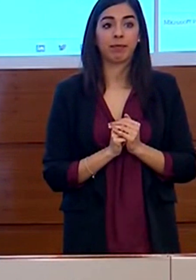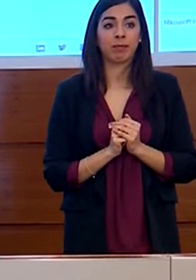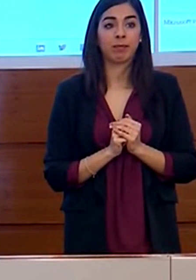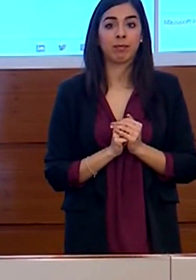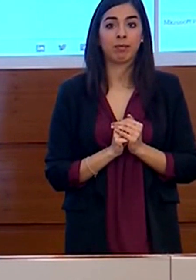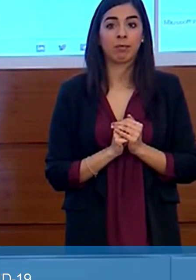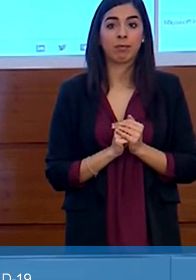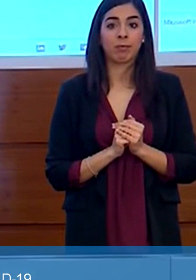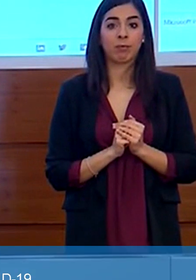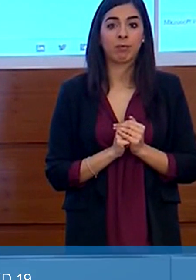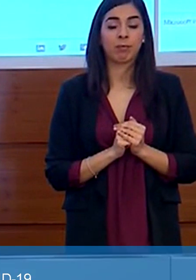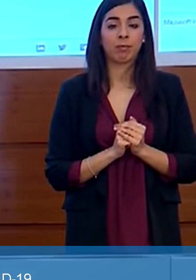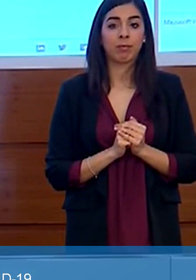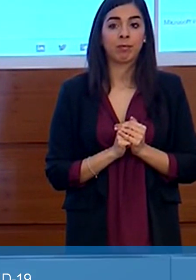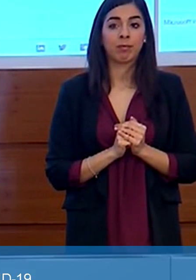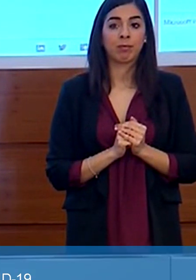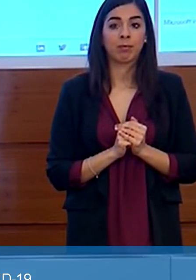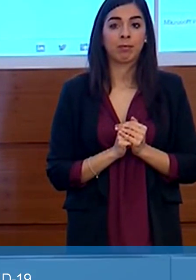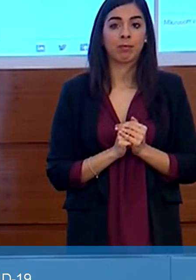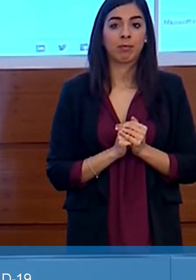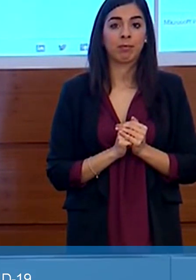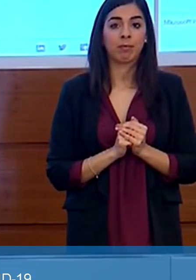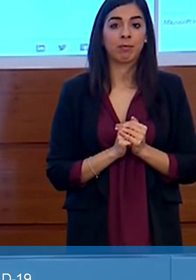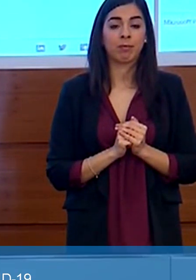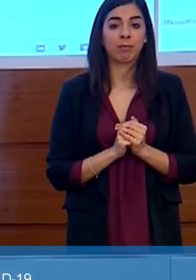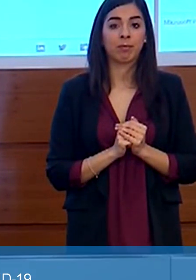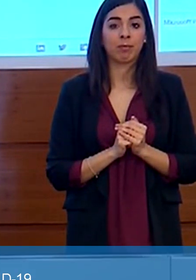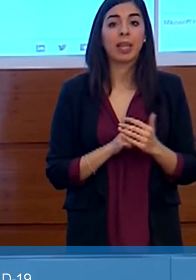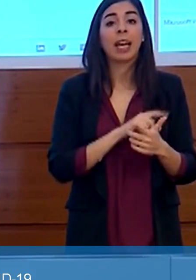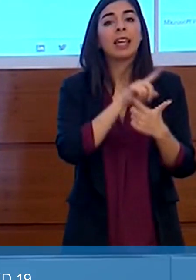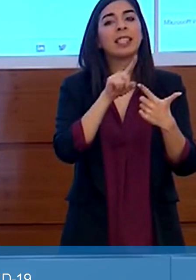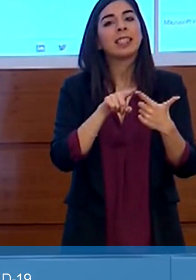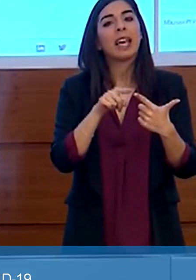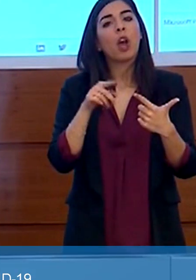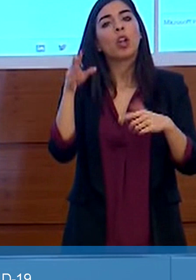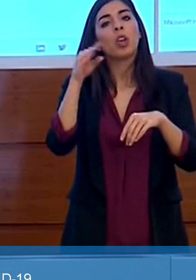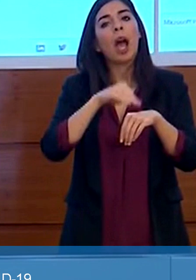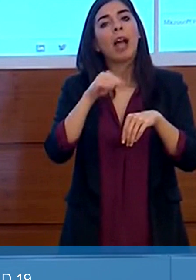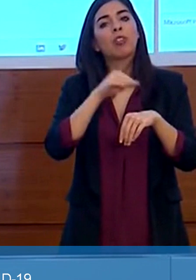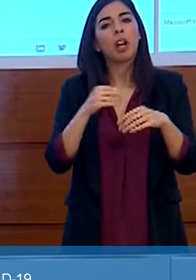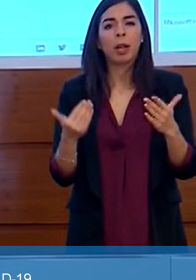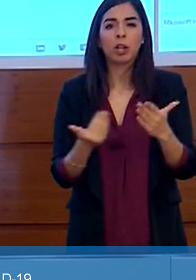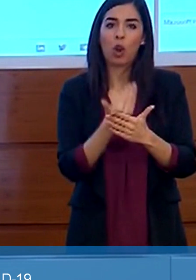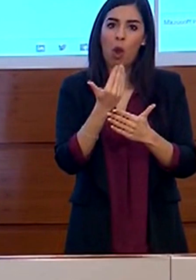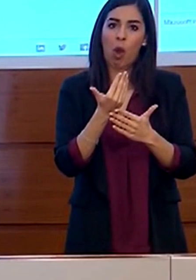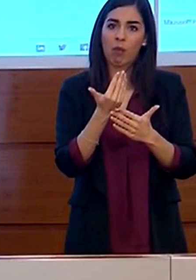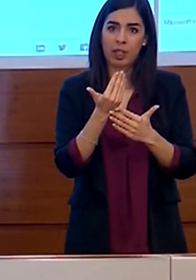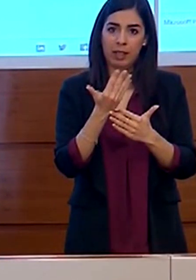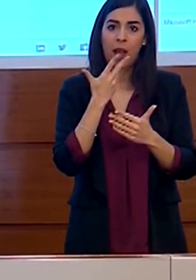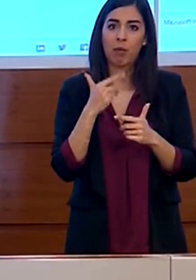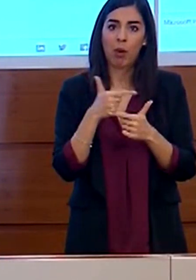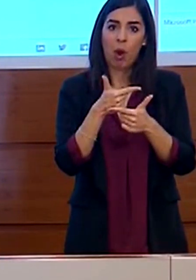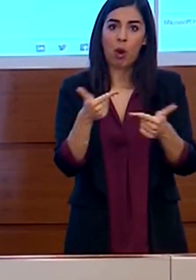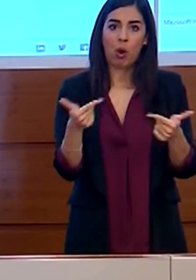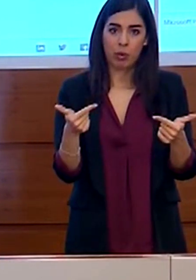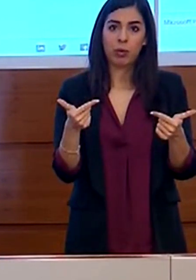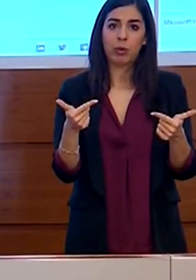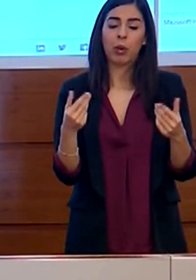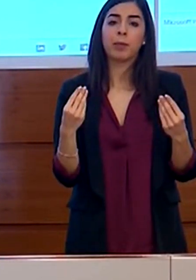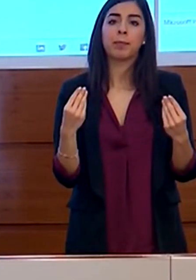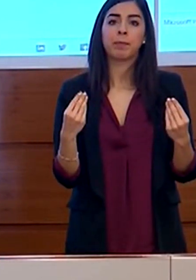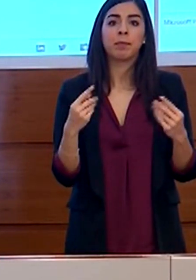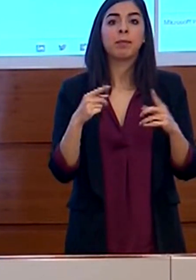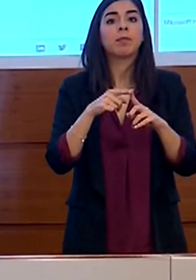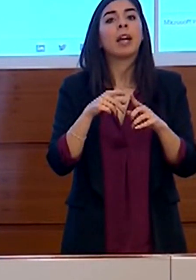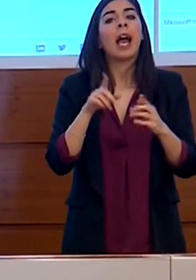La seconda novità o il secondo aggiornamento che vi debbo ha a che fare con l'app